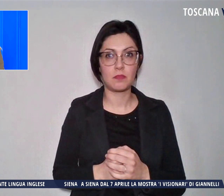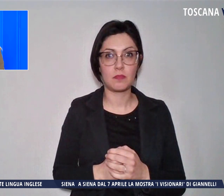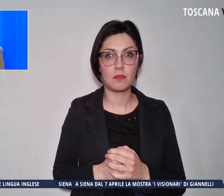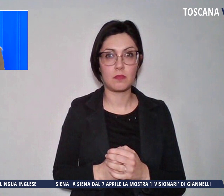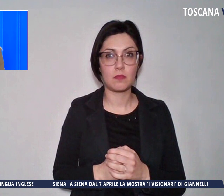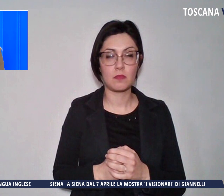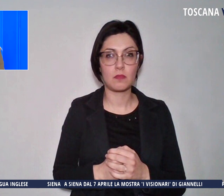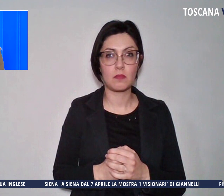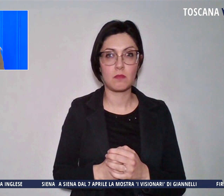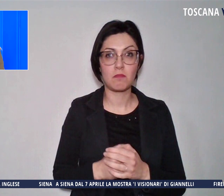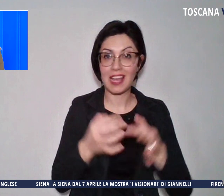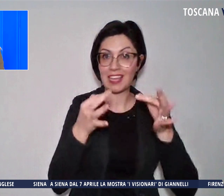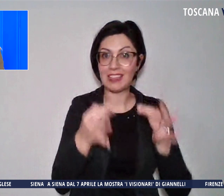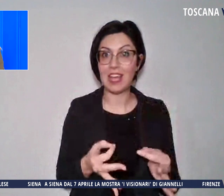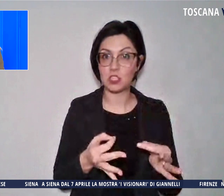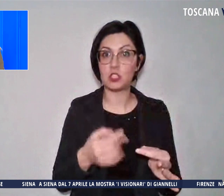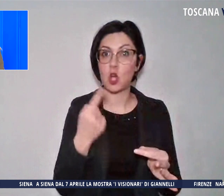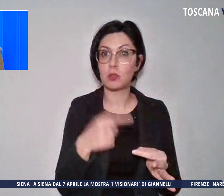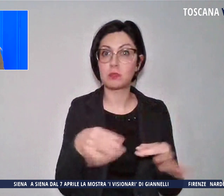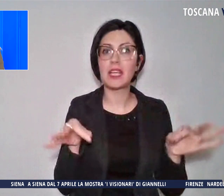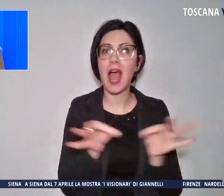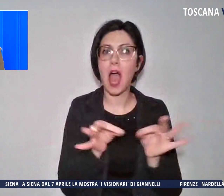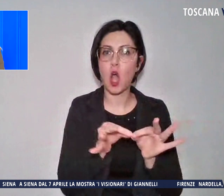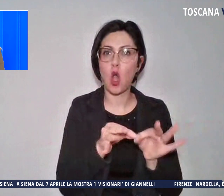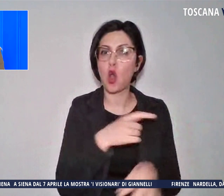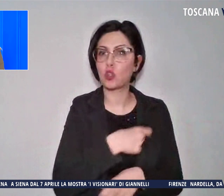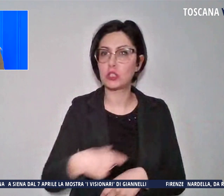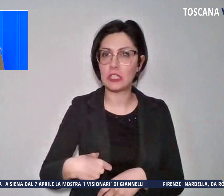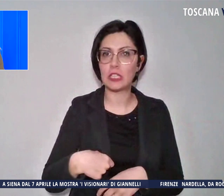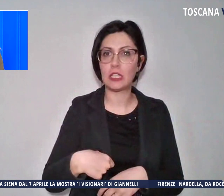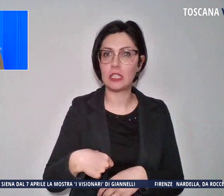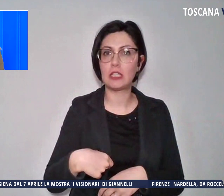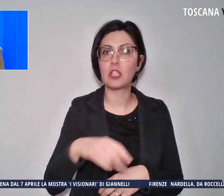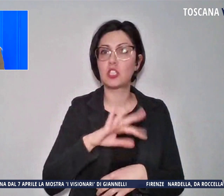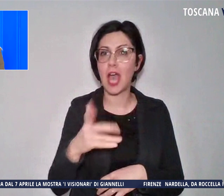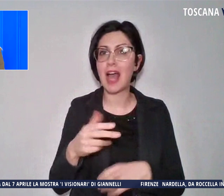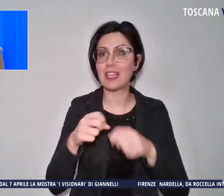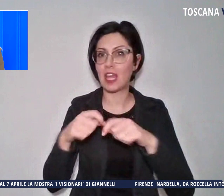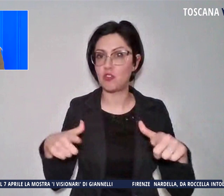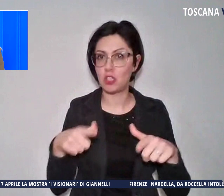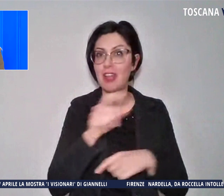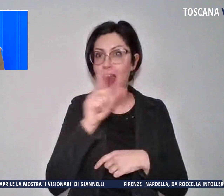La decisione in accordo con altri sindaci di altre città italiane.